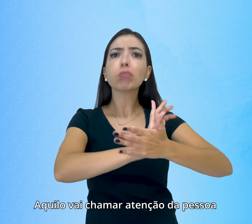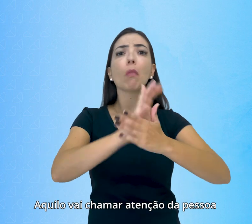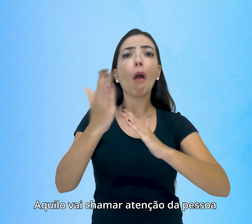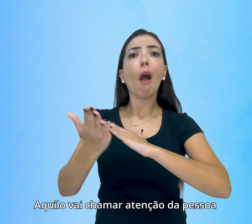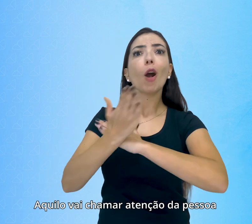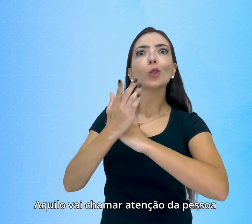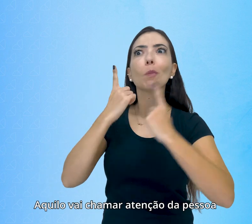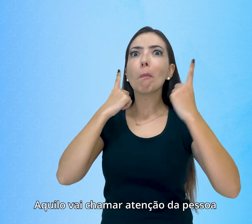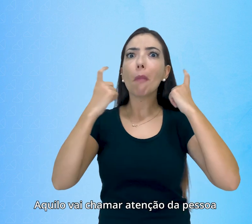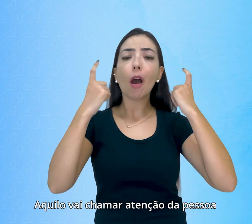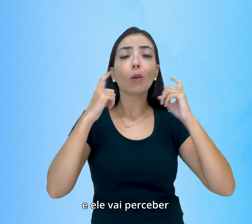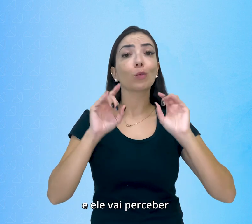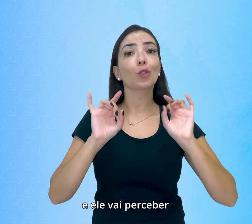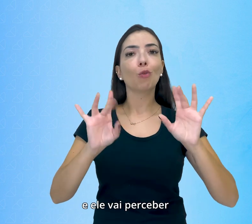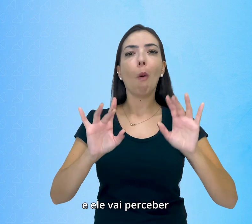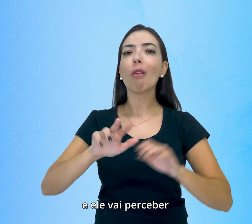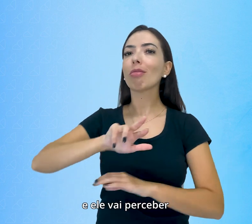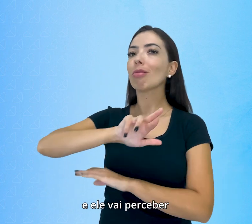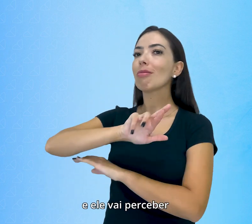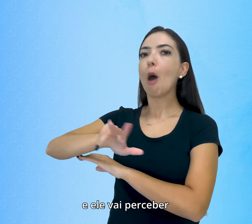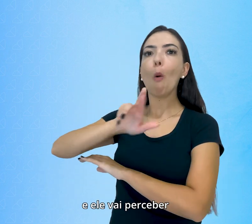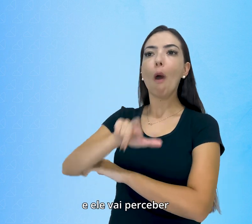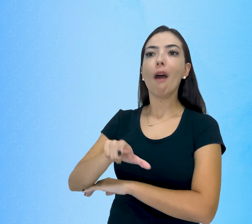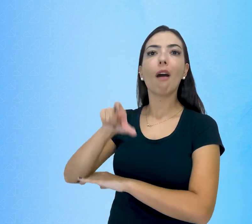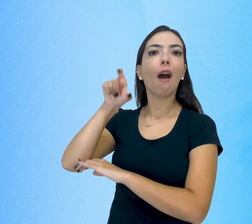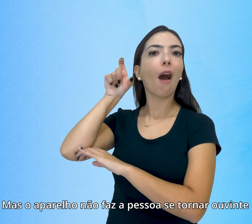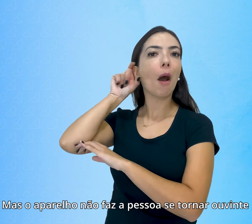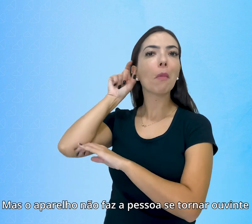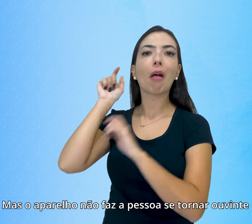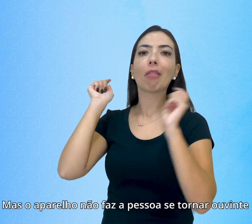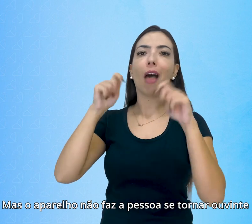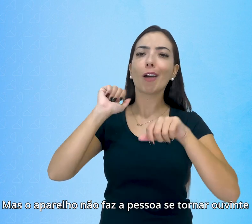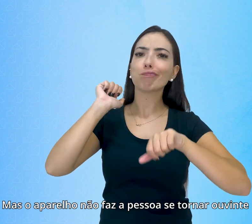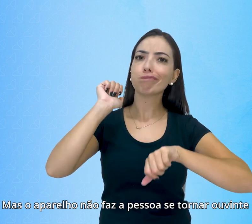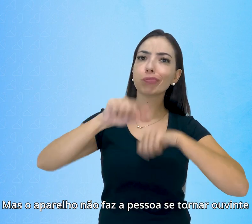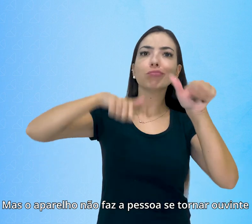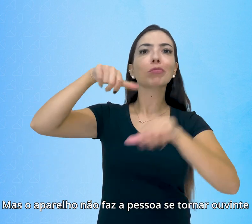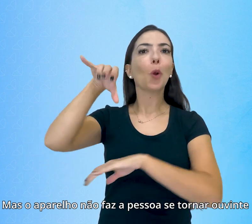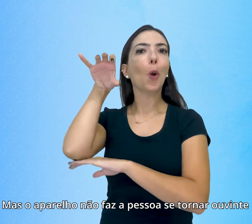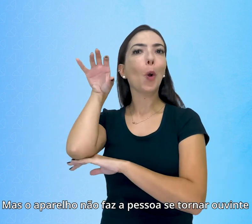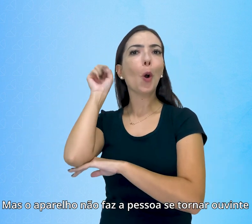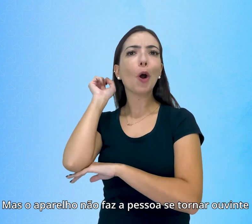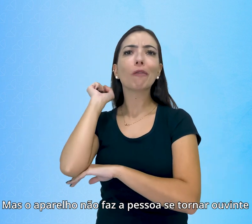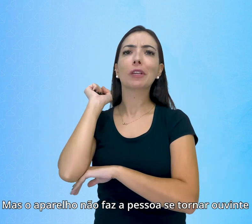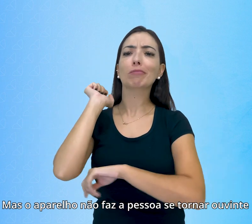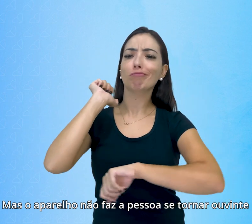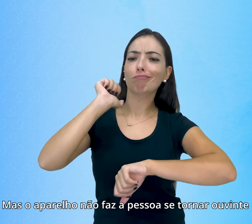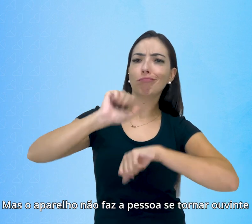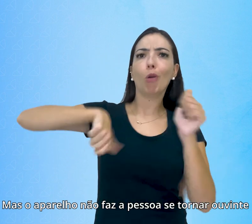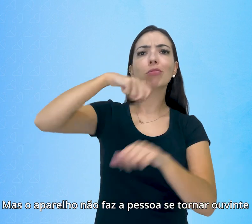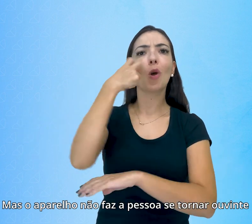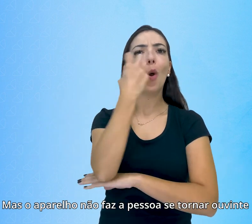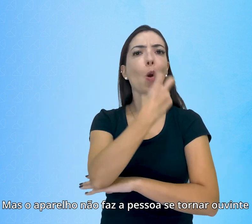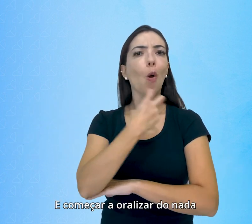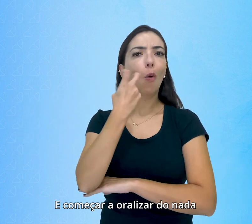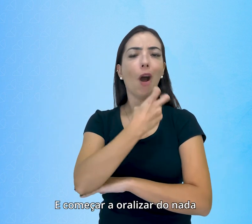a atenção da pessoa e ele vai perceber. Mas o aparelho não faz a pessoa se tornar ouvinte e começar a